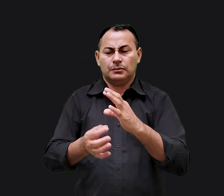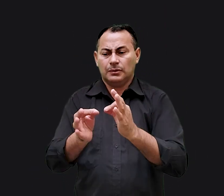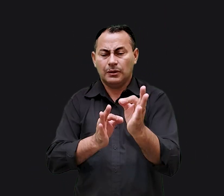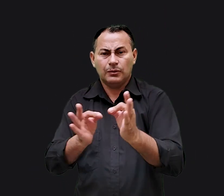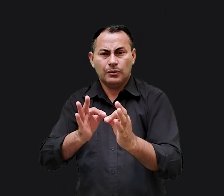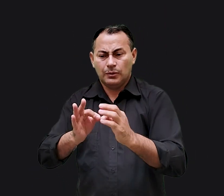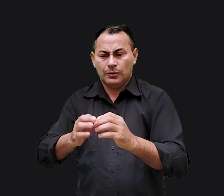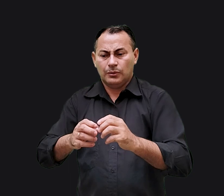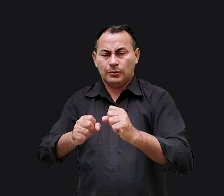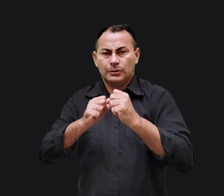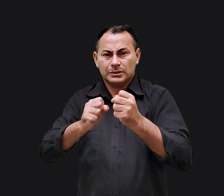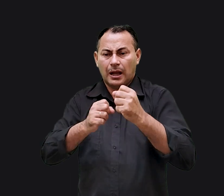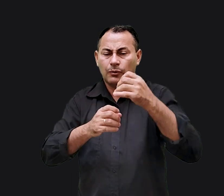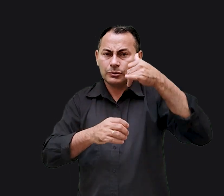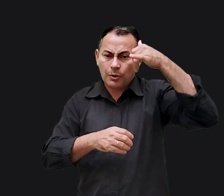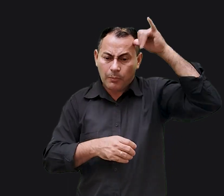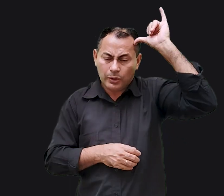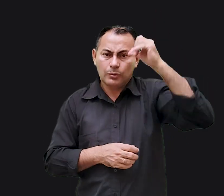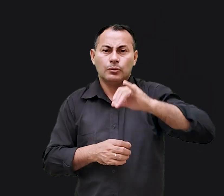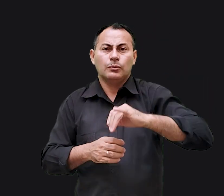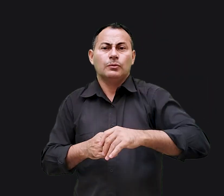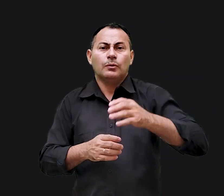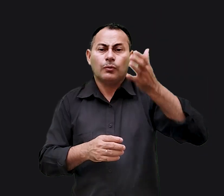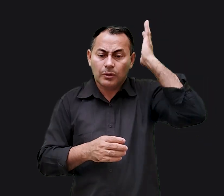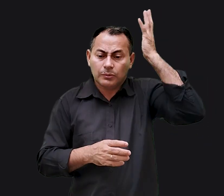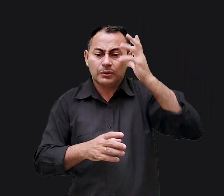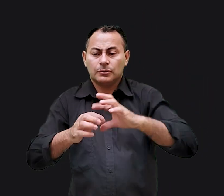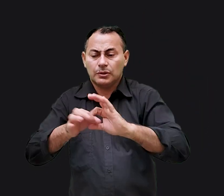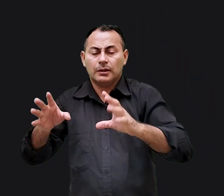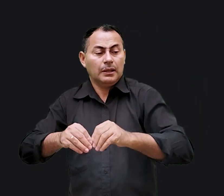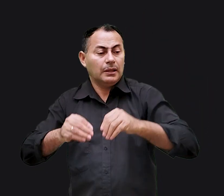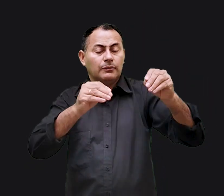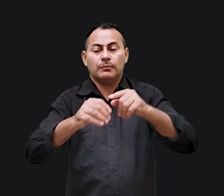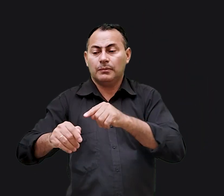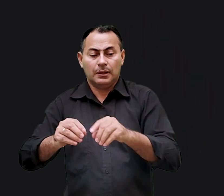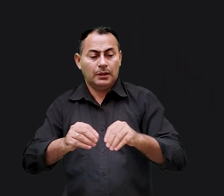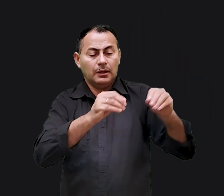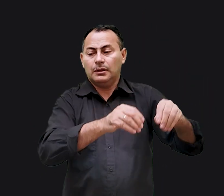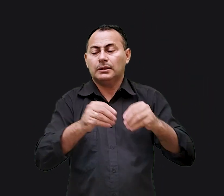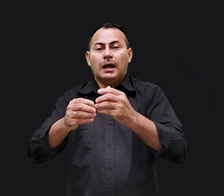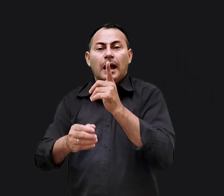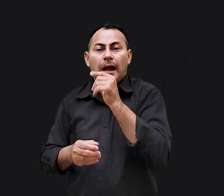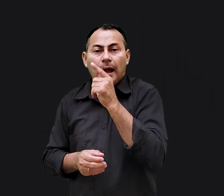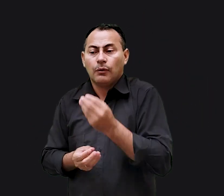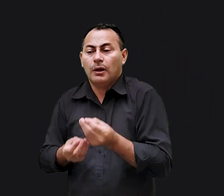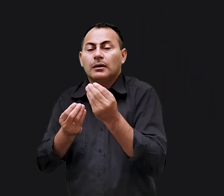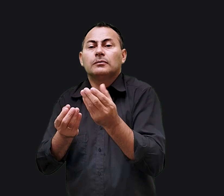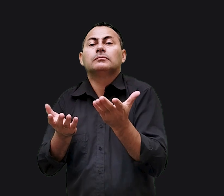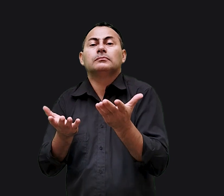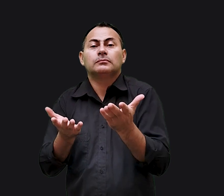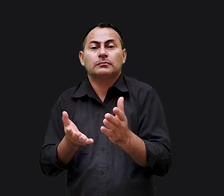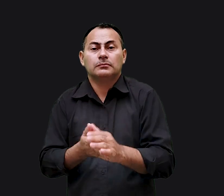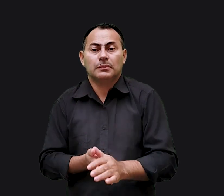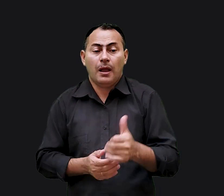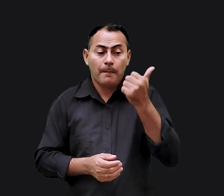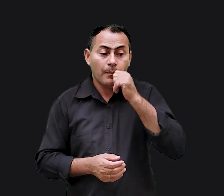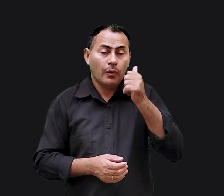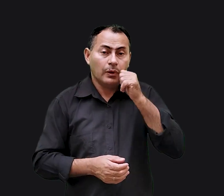desamarra no sábado o seu boi, o jumento do estábulo, e o leva dali para dar-lhe água? Então,